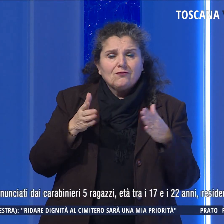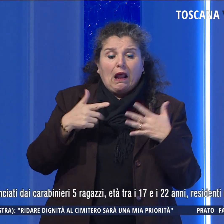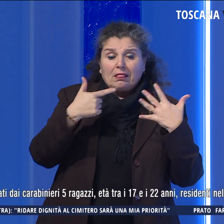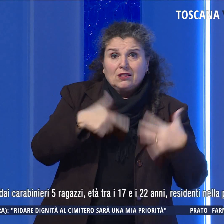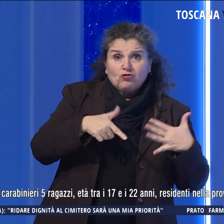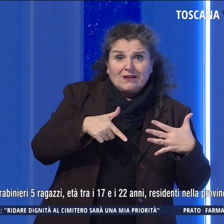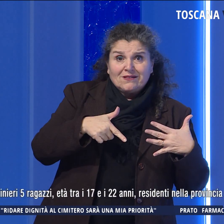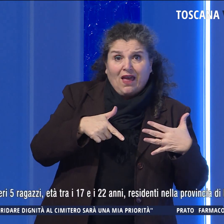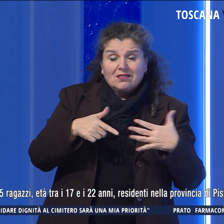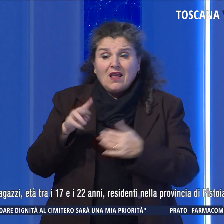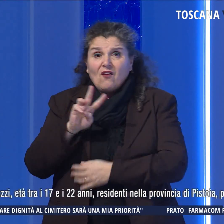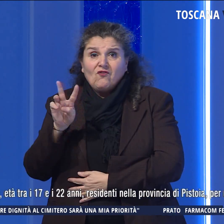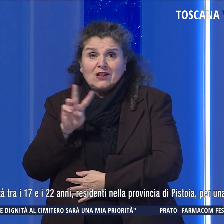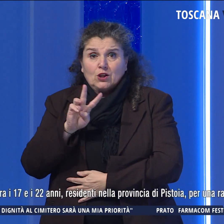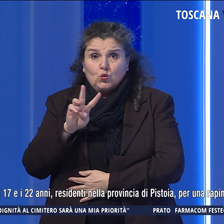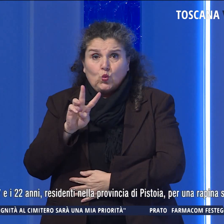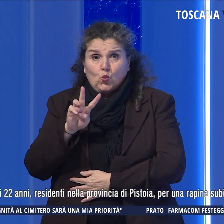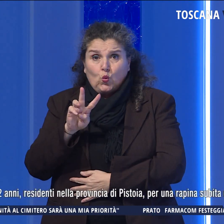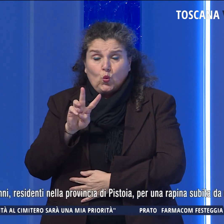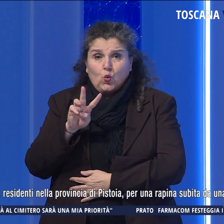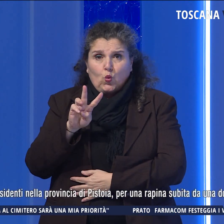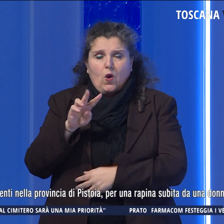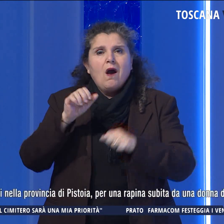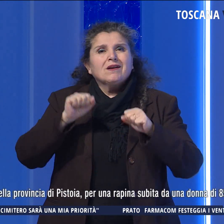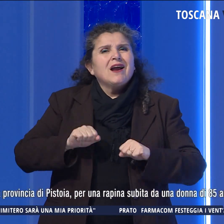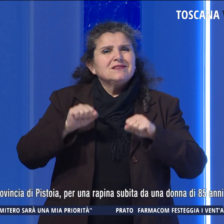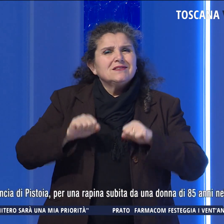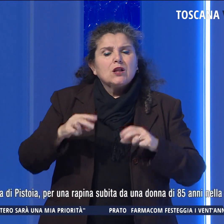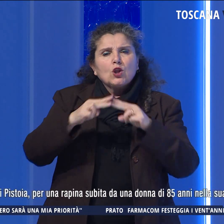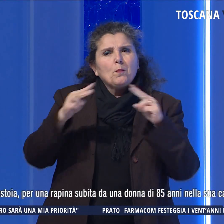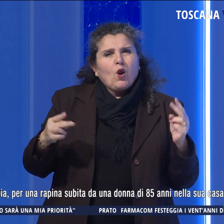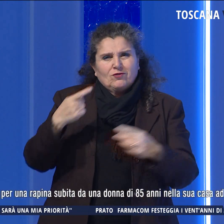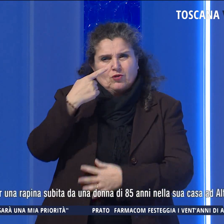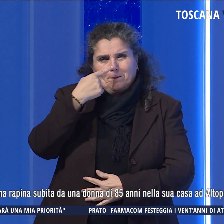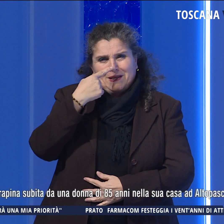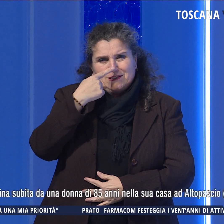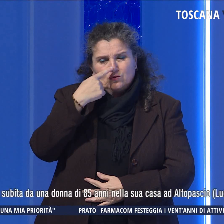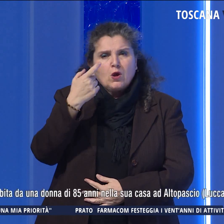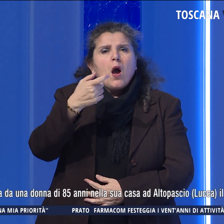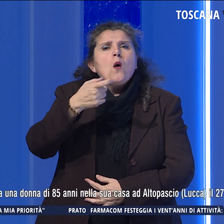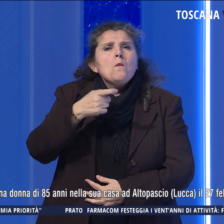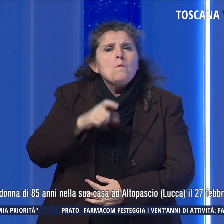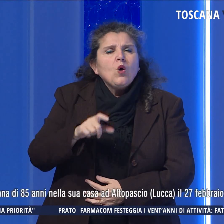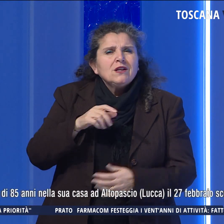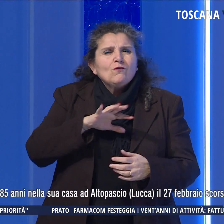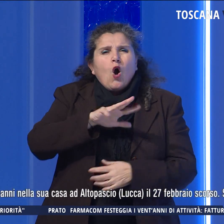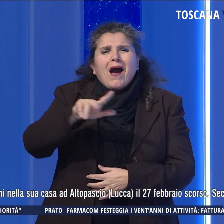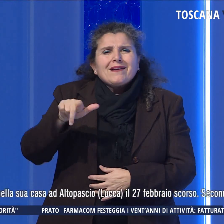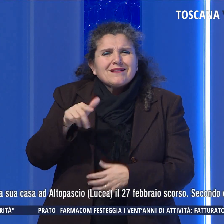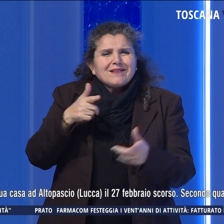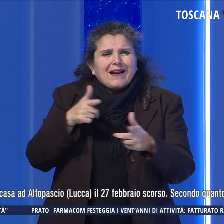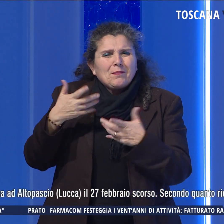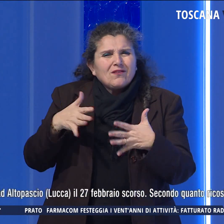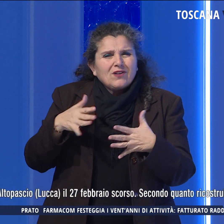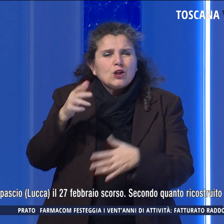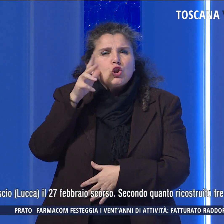i 17 e i 22 anni, residenti nella provincia di Pistoia, per una rapina subita da